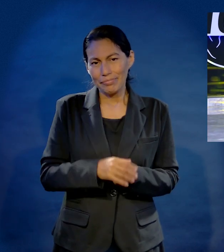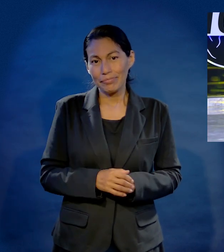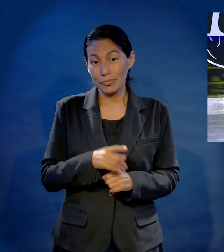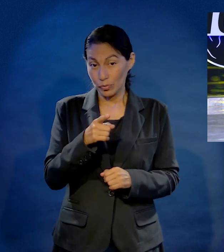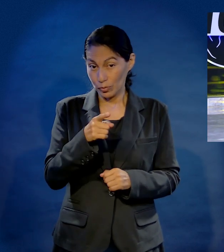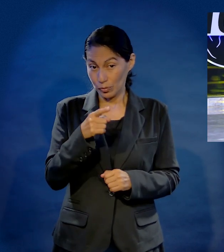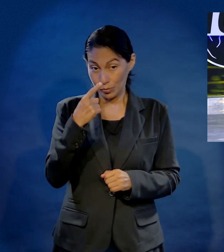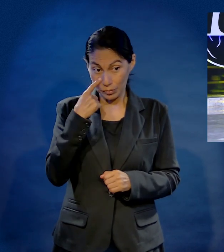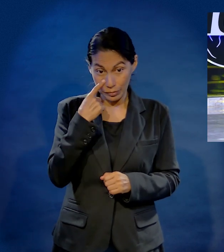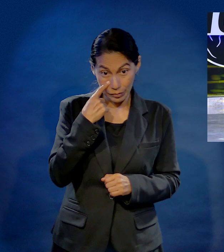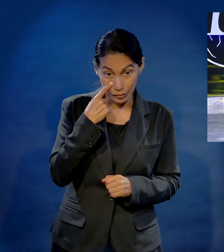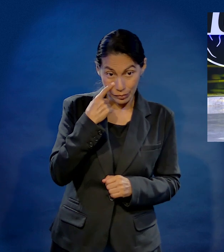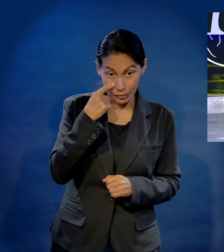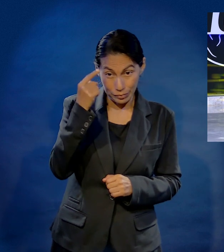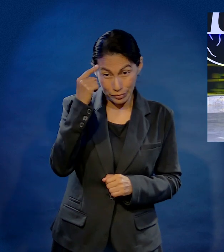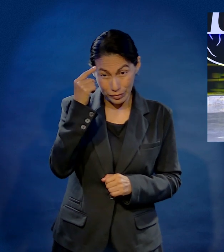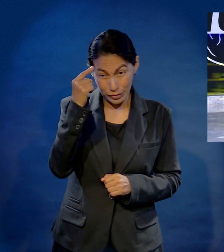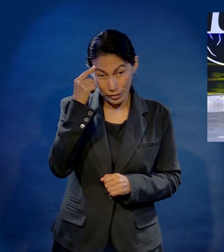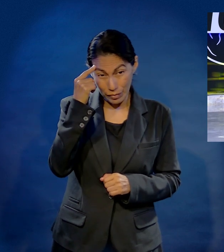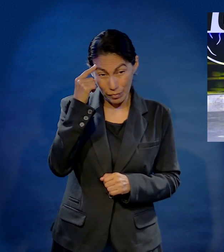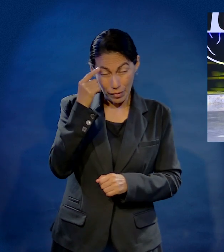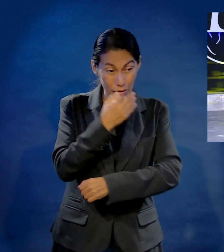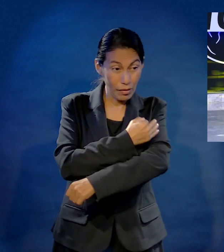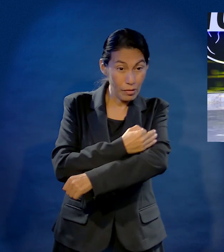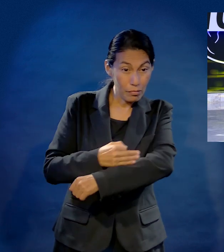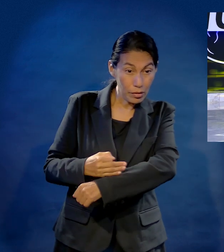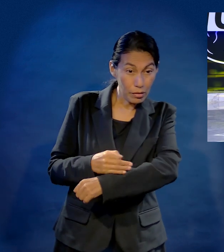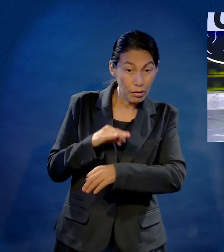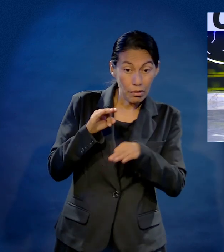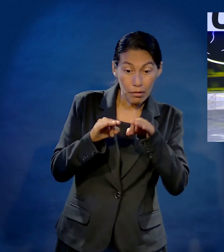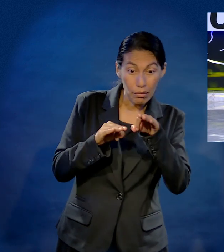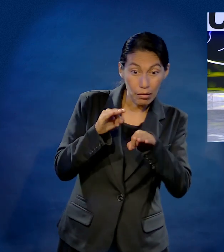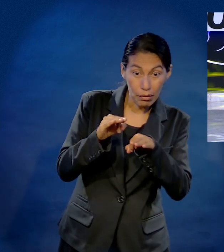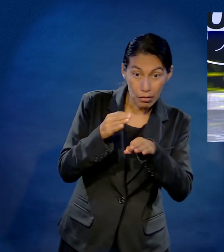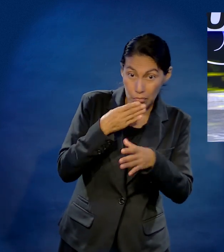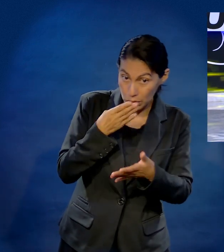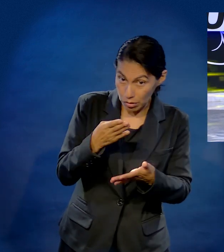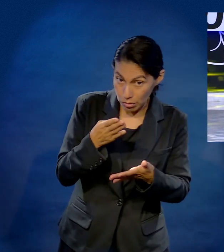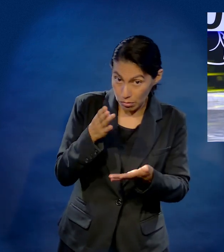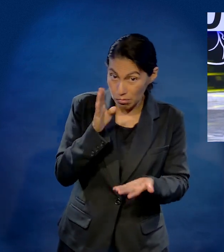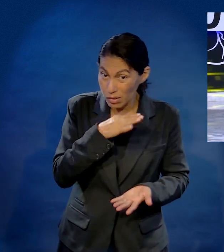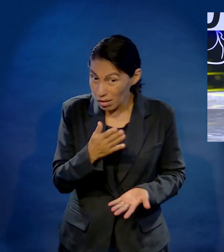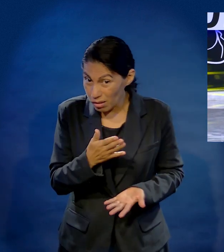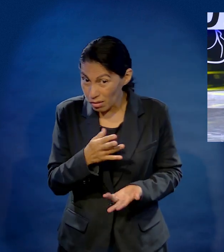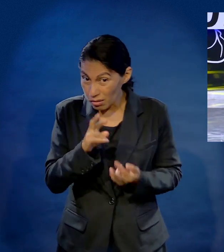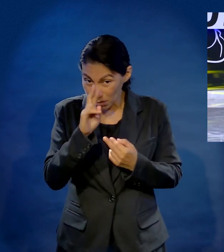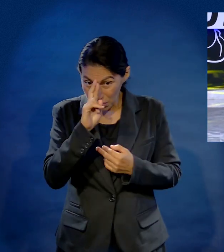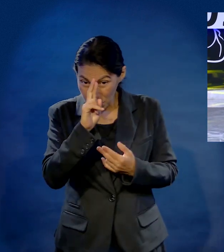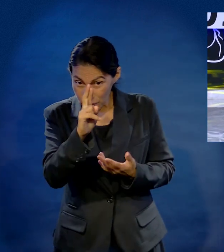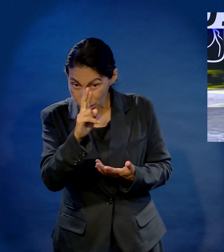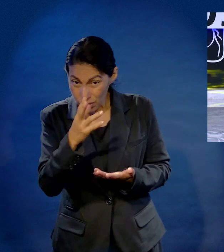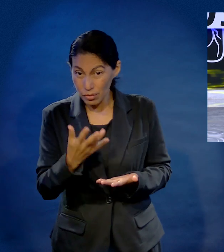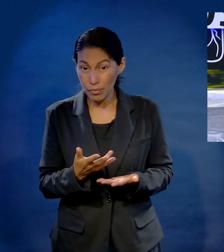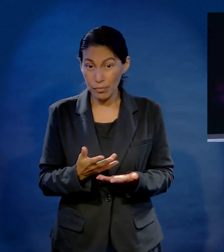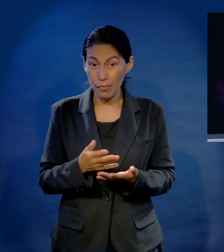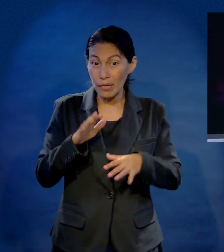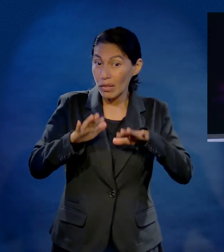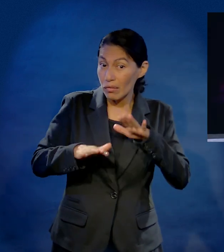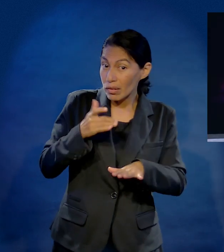Pregúntate cómo trata a su familia. ¿Es grosero con ellos? ¿O es respetuoso? ¿Les manda